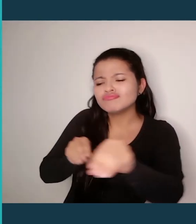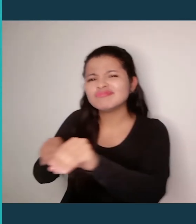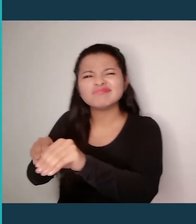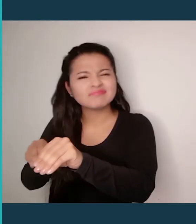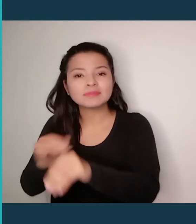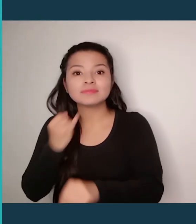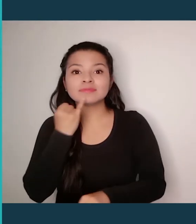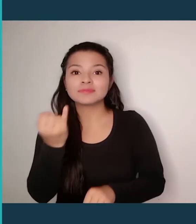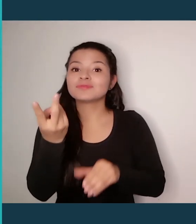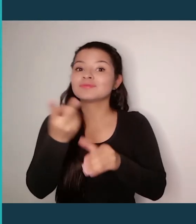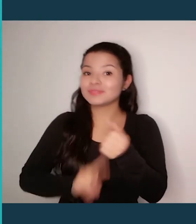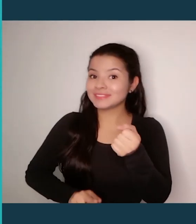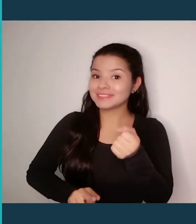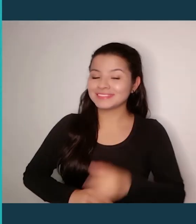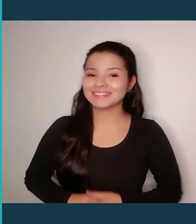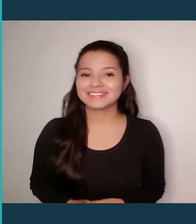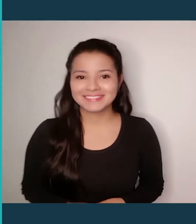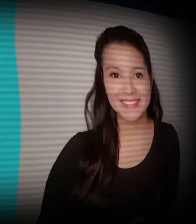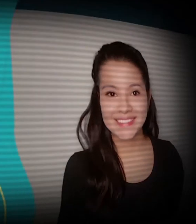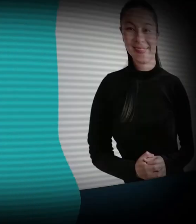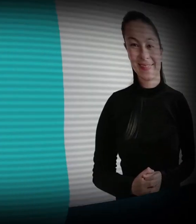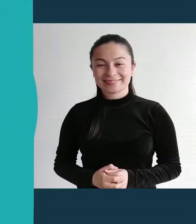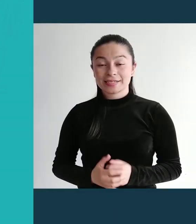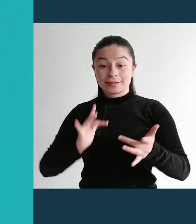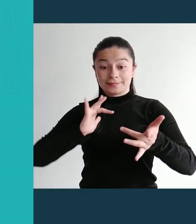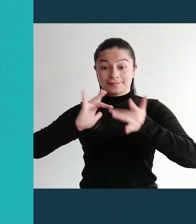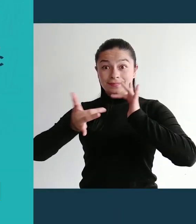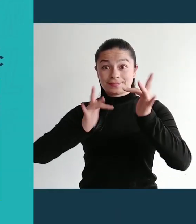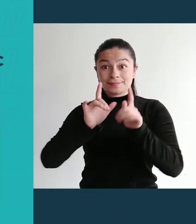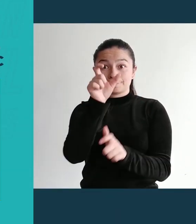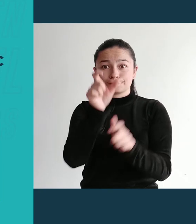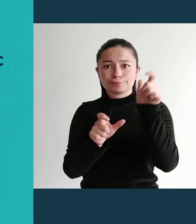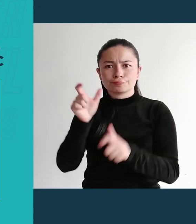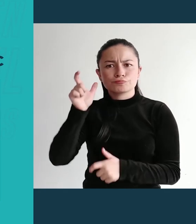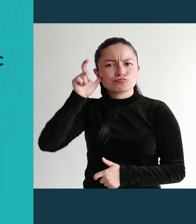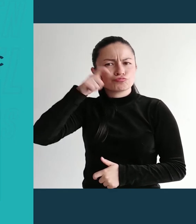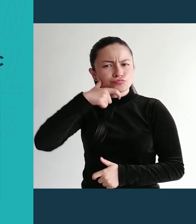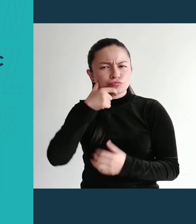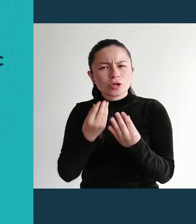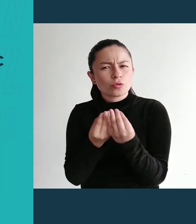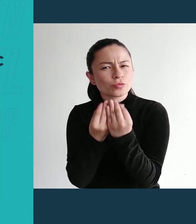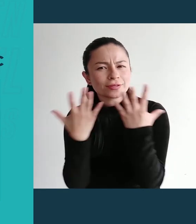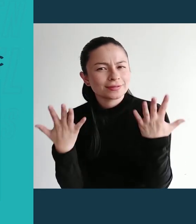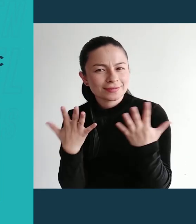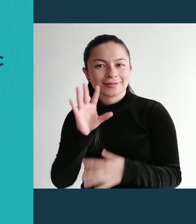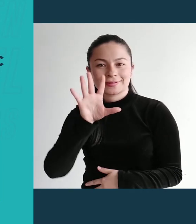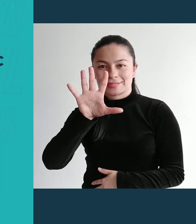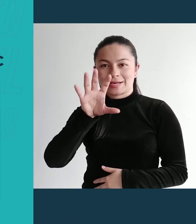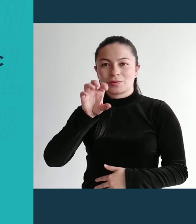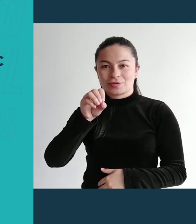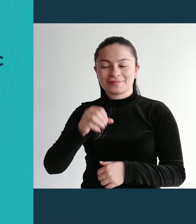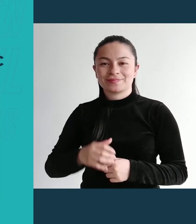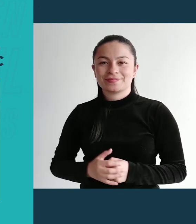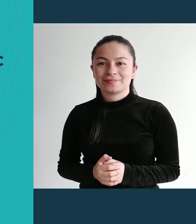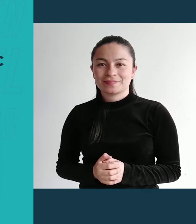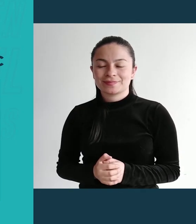Centro de relevo que funciona gratuitamente las 24 horas del día.